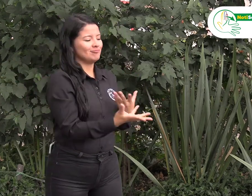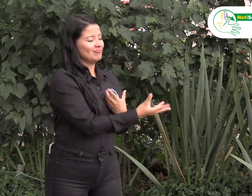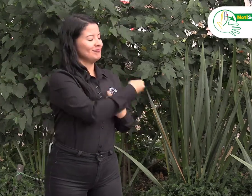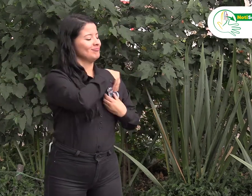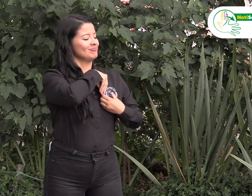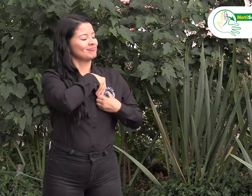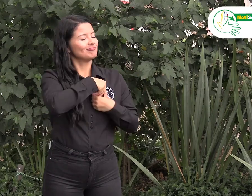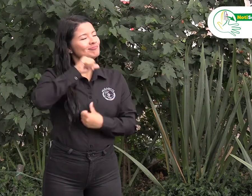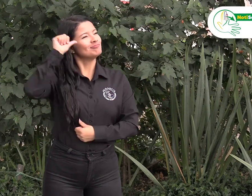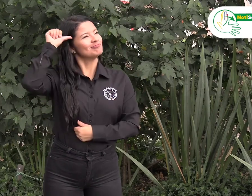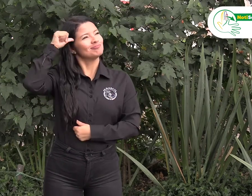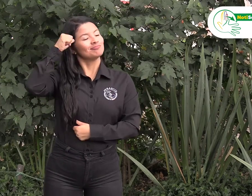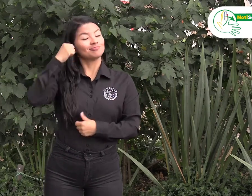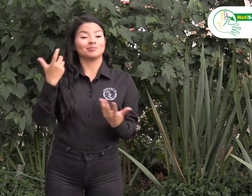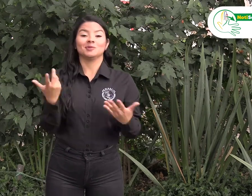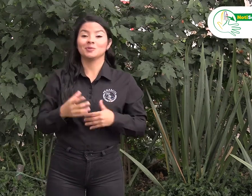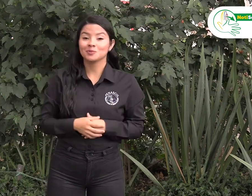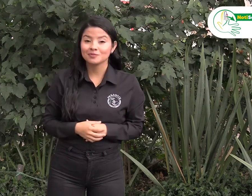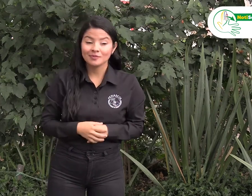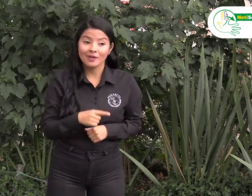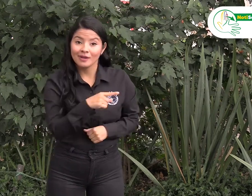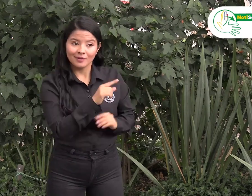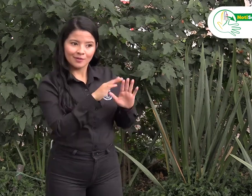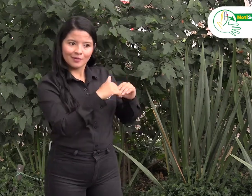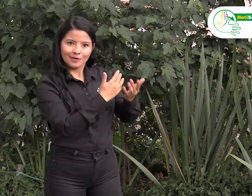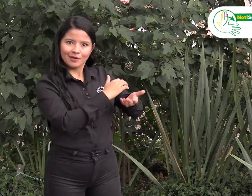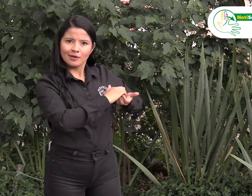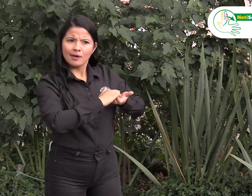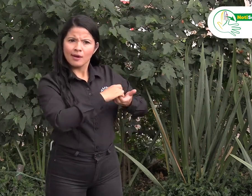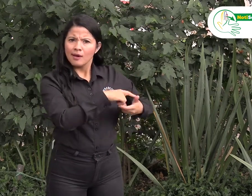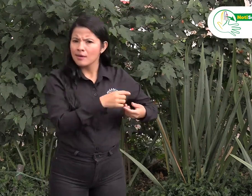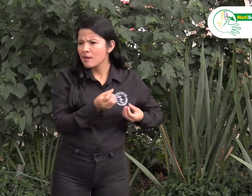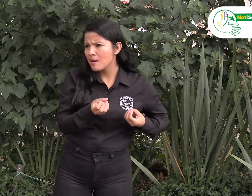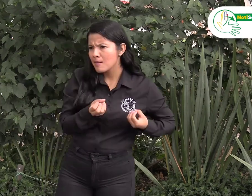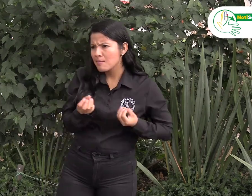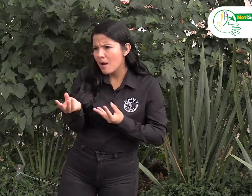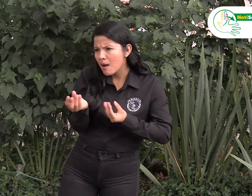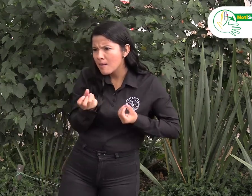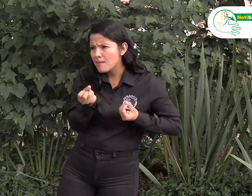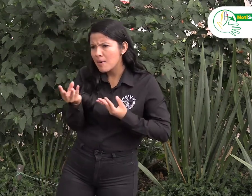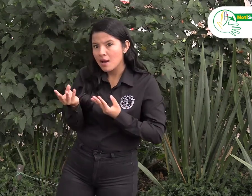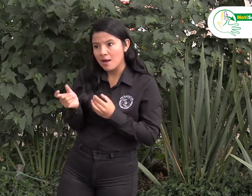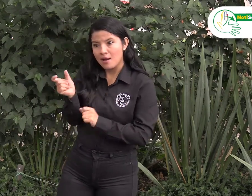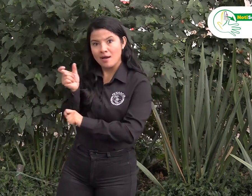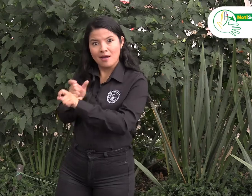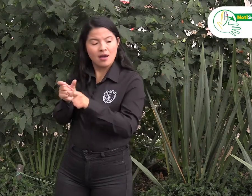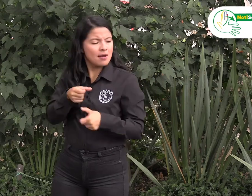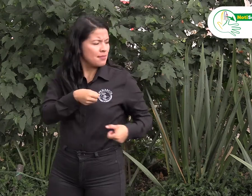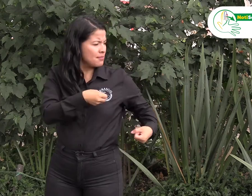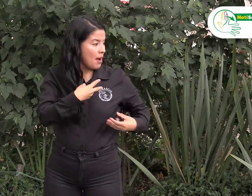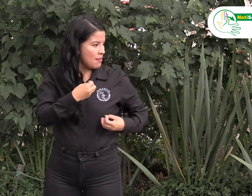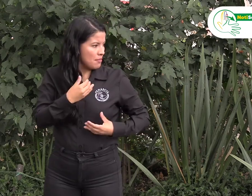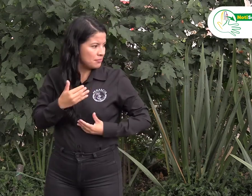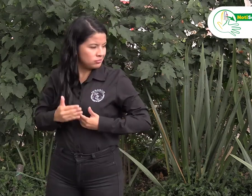recuerdan el colegio con mucho cariño pues esta institución ha aportado a la educación de las personas sordas